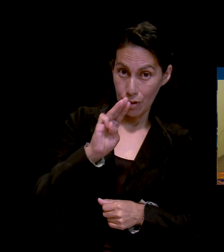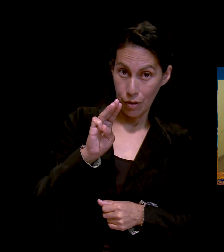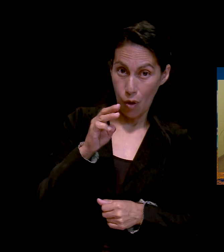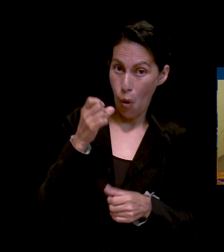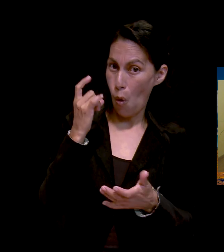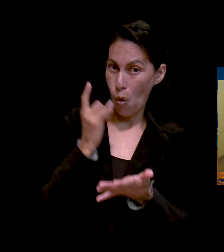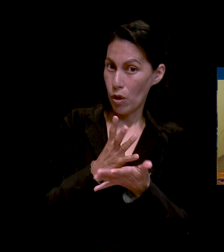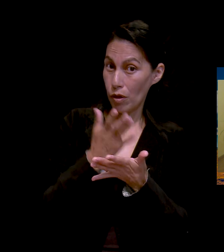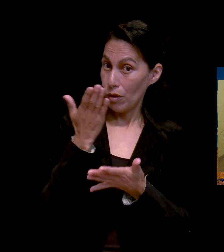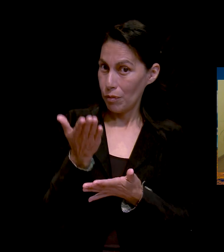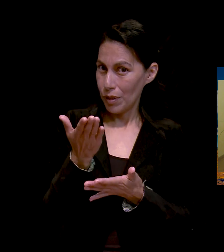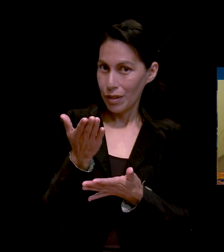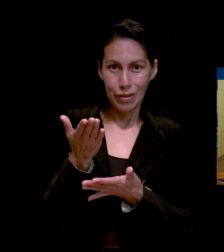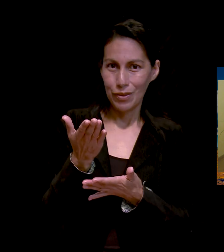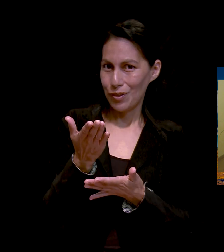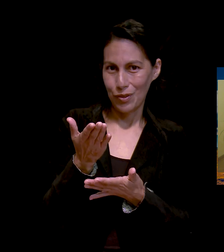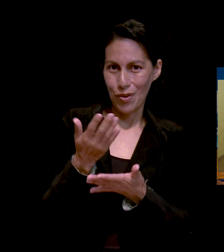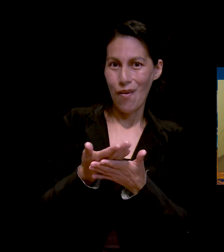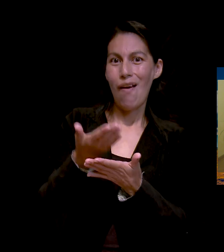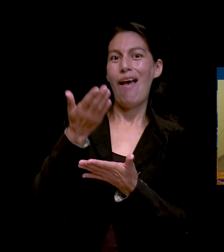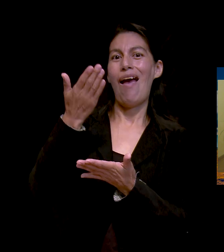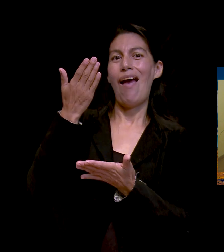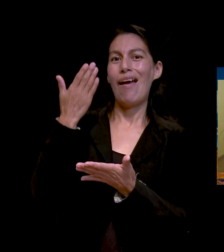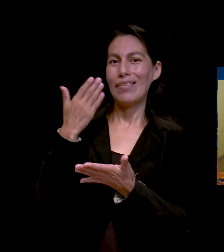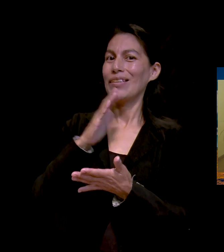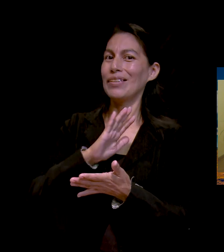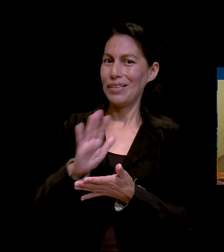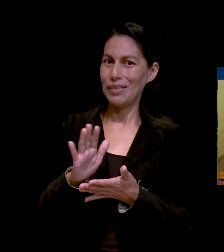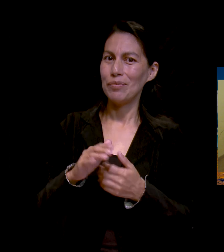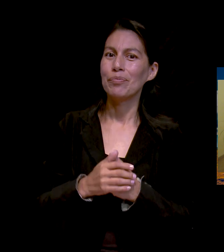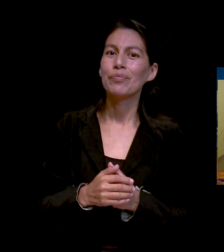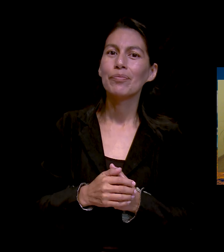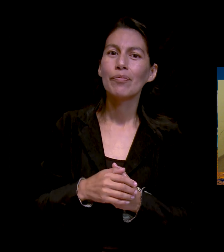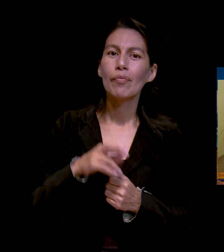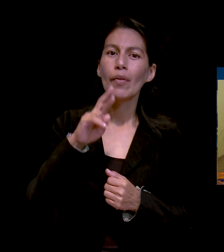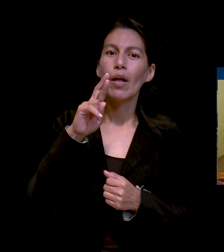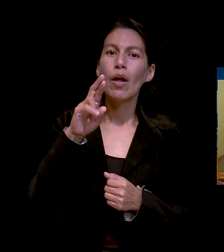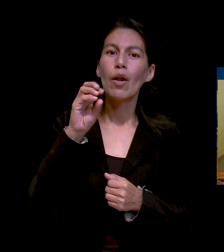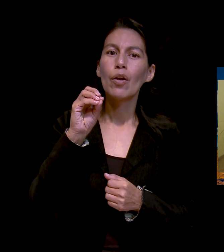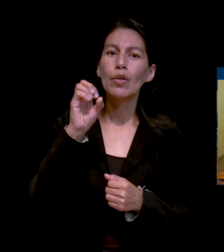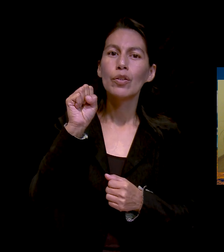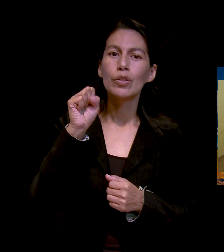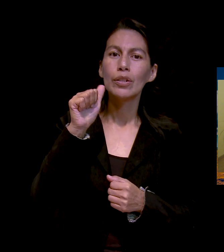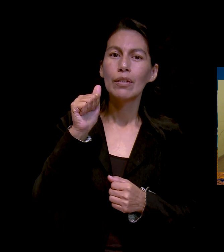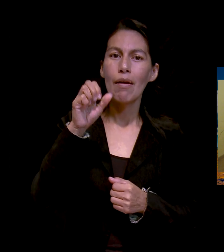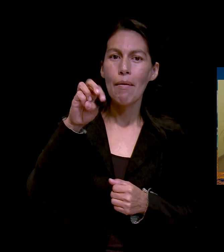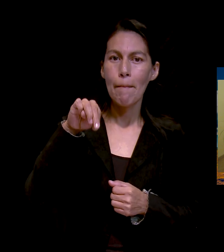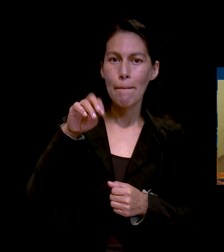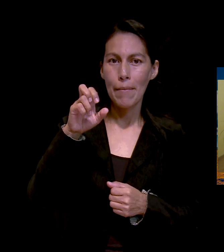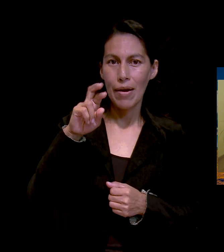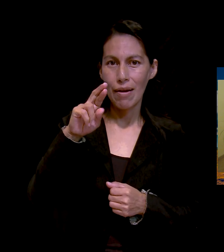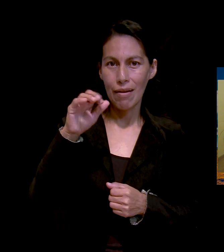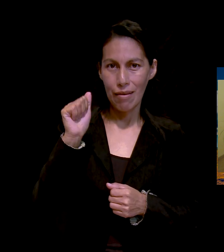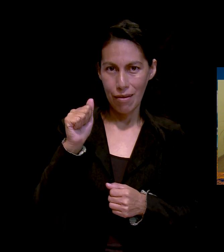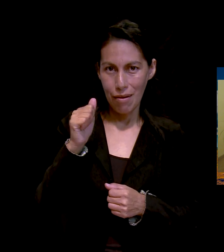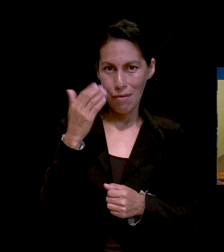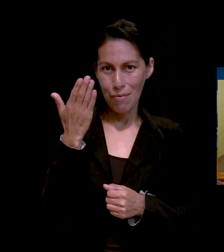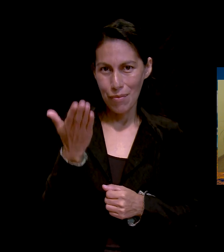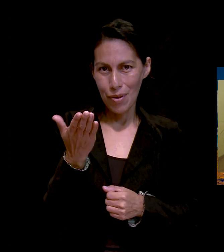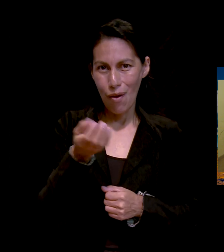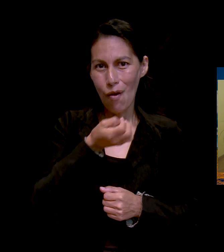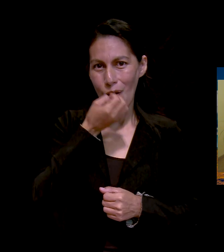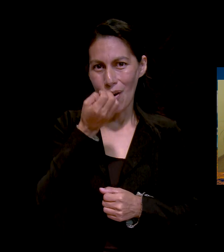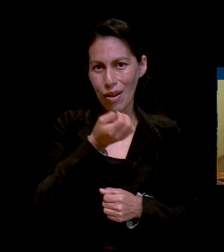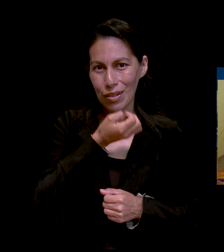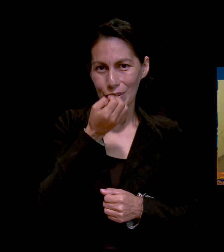antes también por esto. Rosa María, pido sus oraciones por la salud espiritual de mi mamá